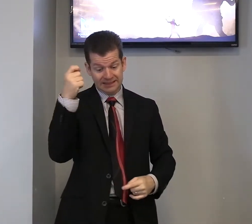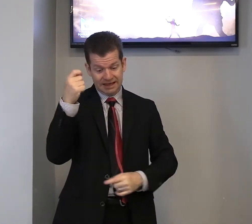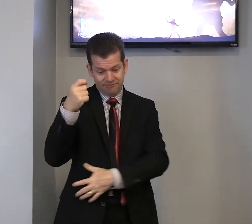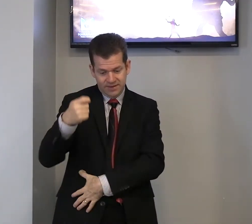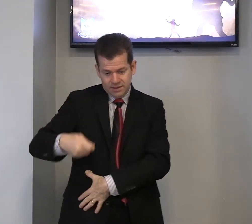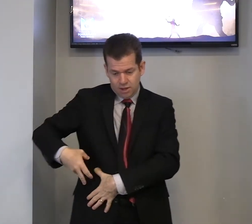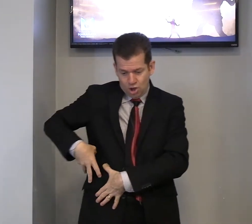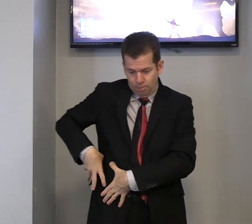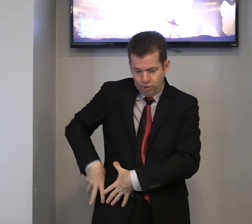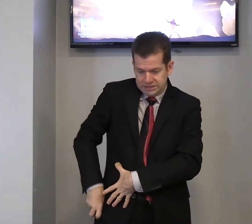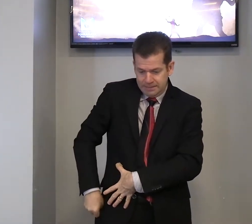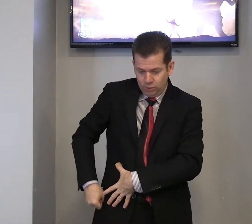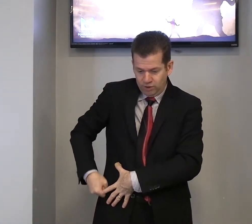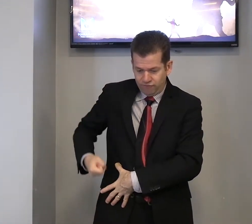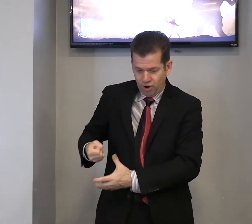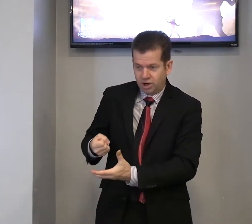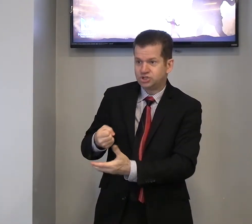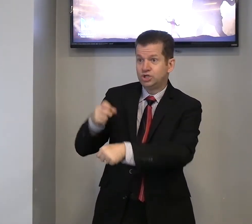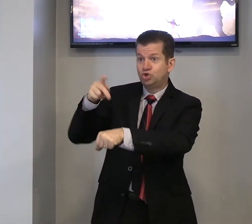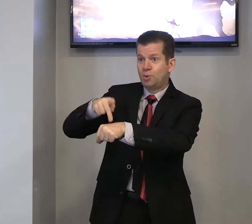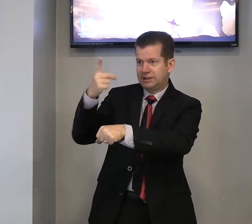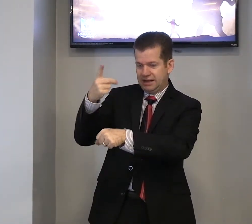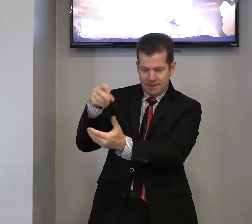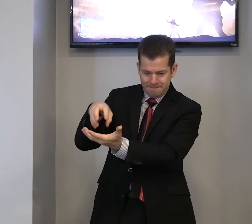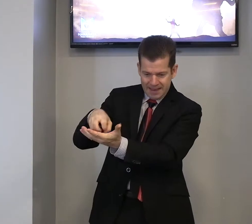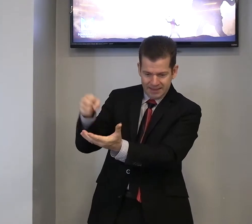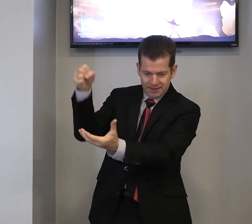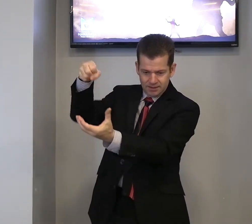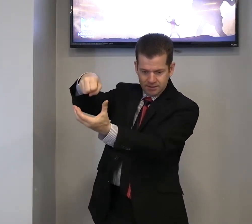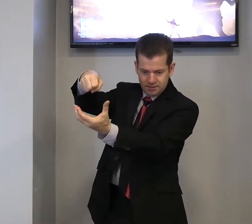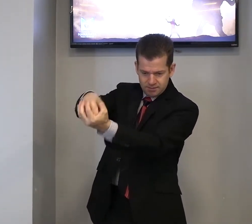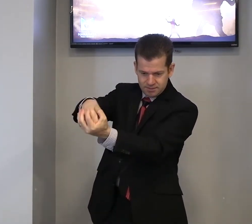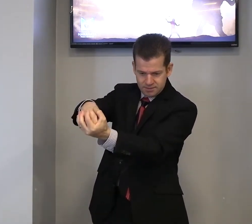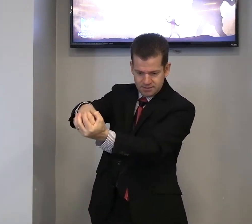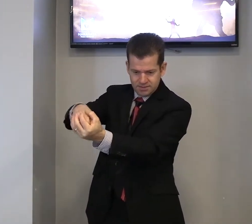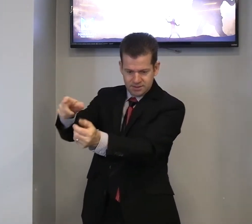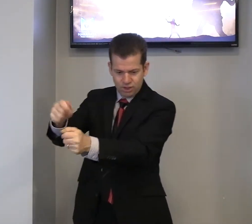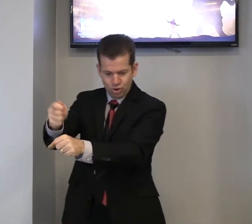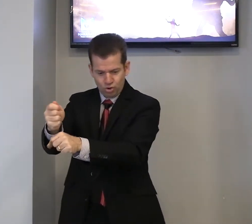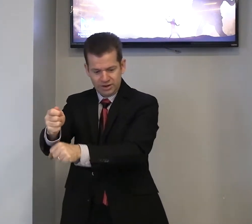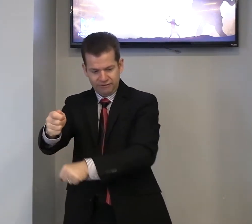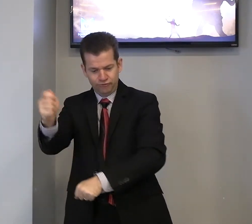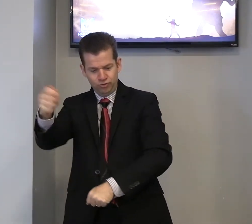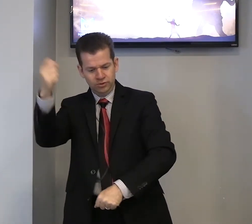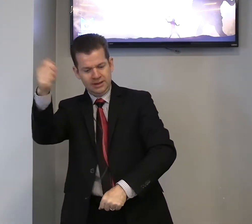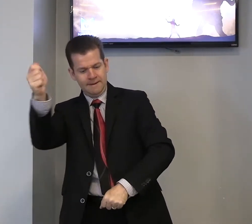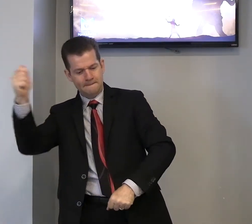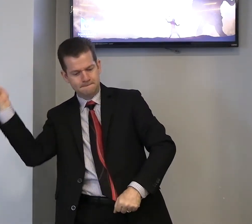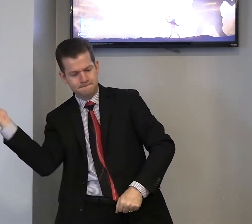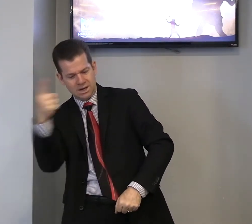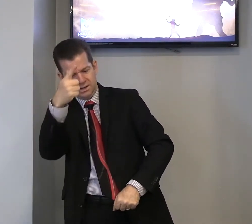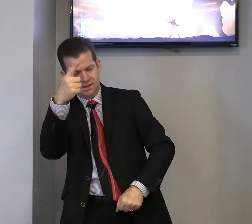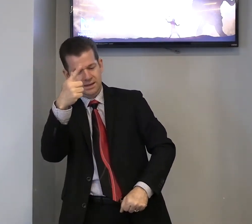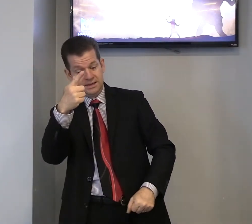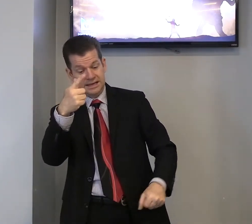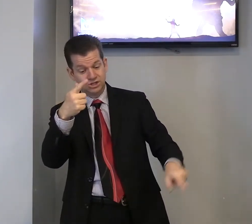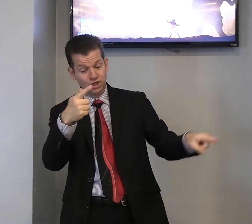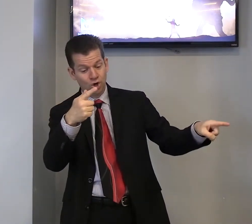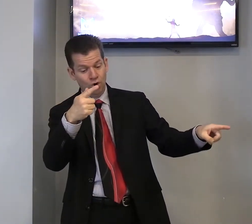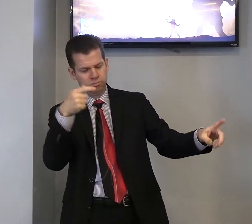Davi pôs a mão no alforje, tomou ali uma pedra, e colocou na funda, e atirou